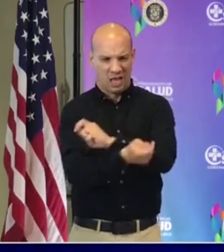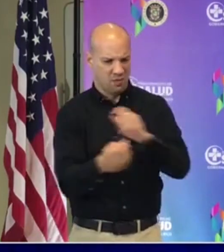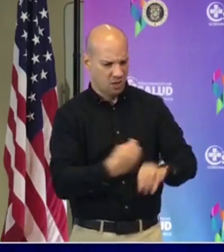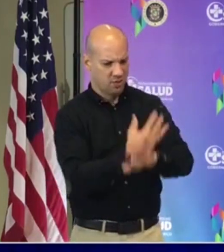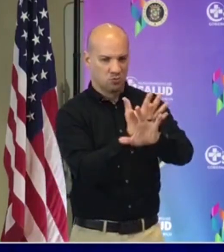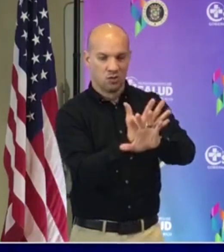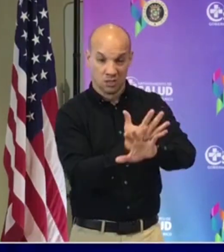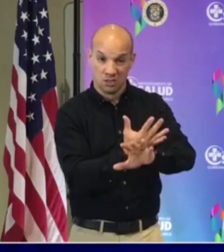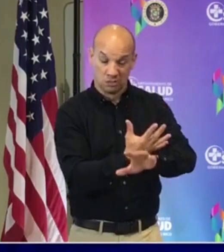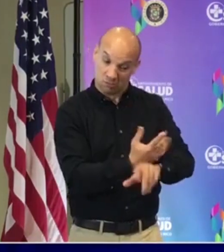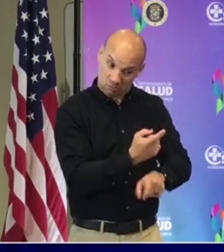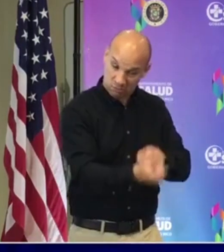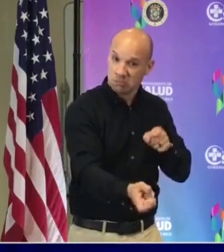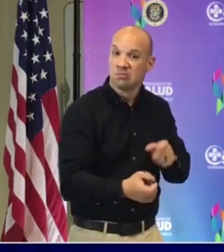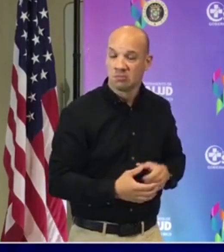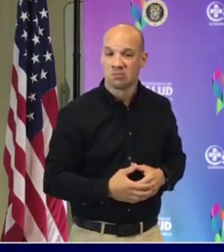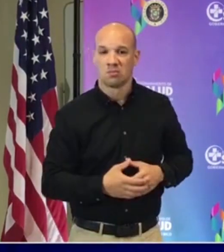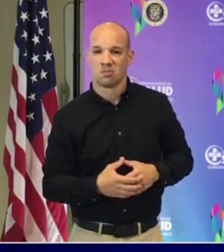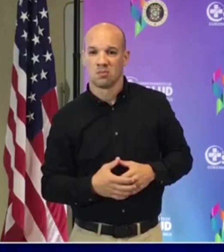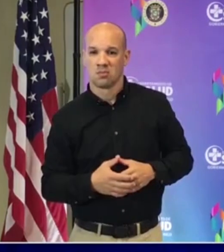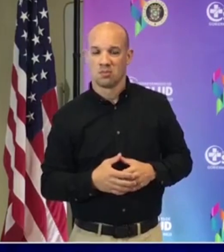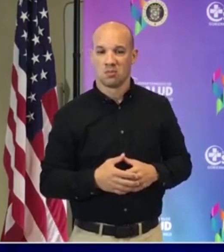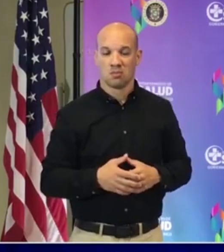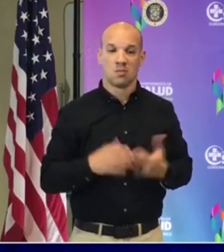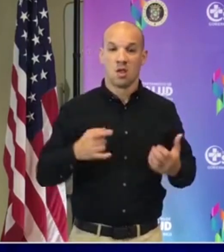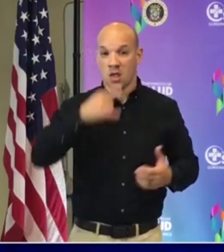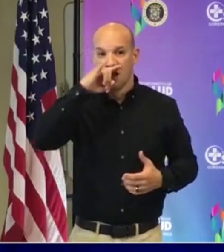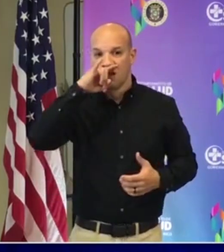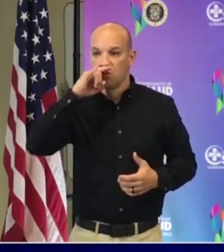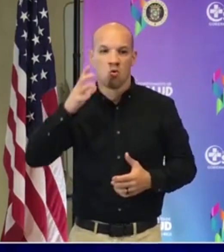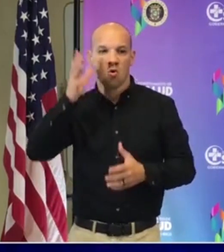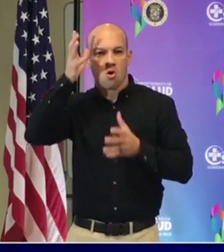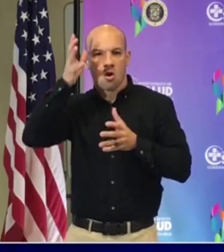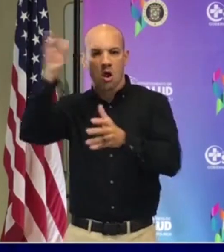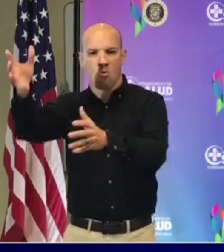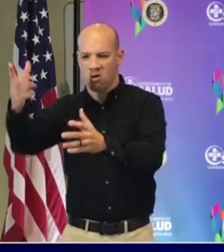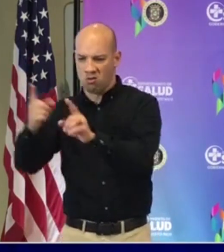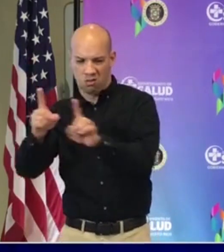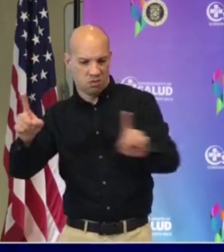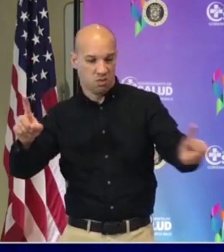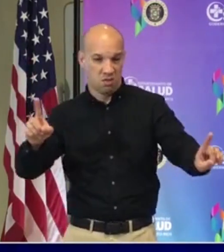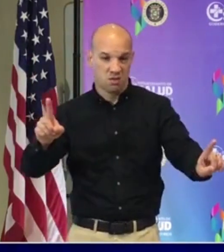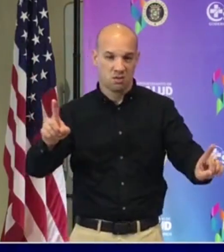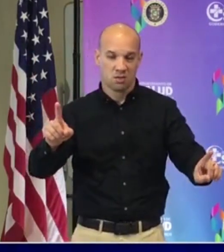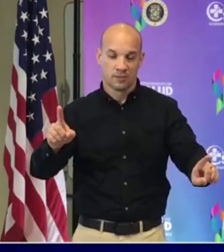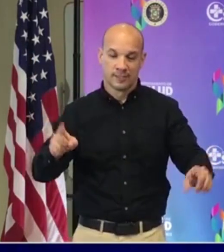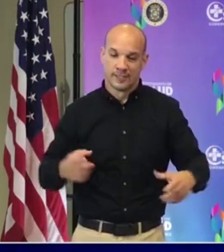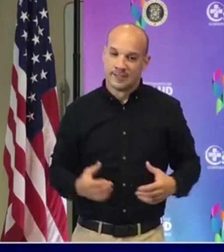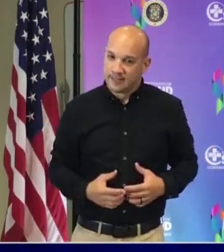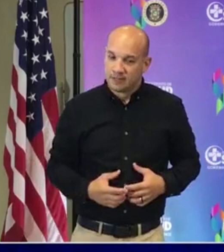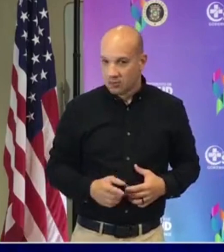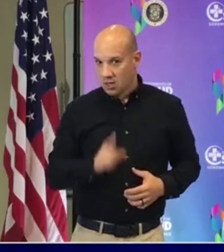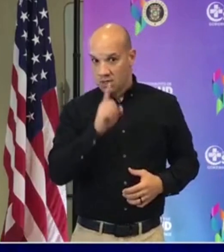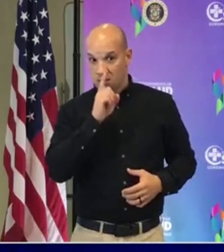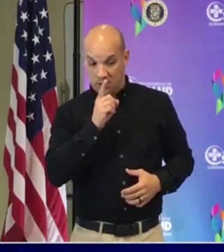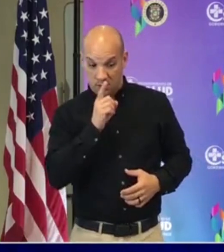niños también han tenido, ¿verdad?, que separarse de sus abuelitos, ha habido disrupción de la familia y eso ha tenido un